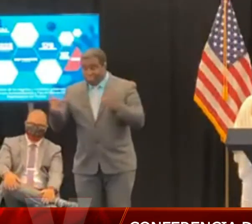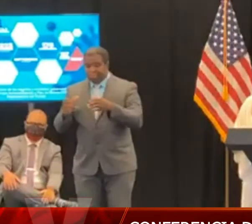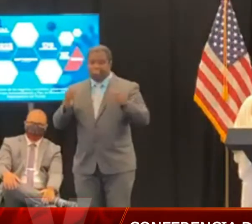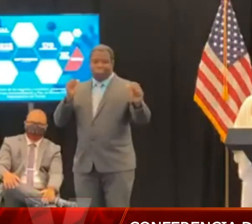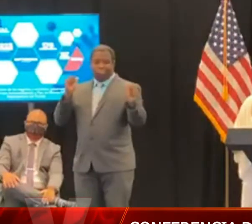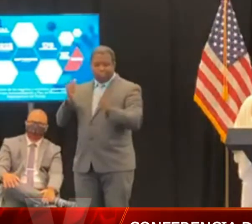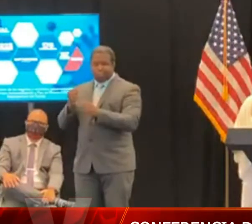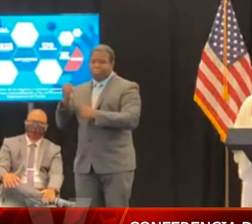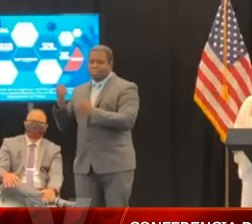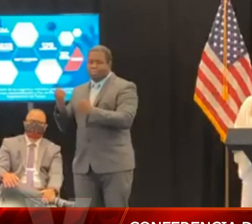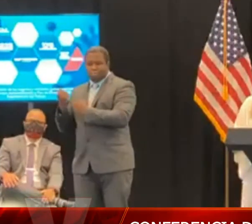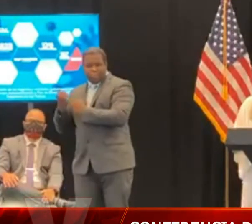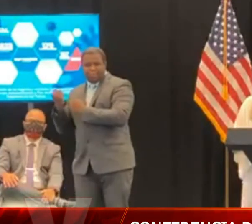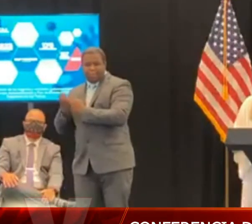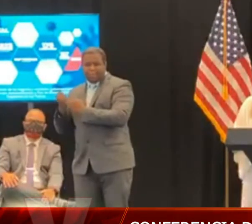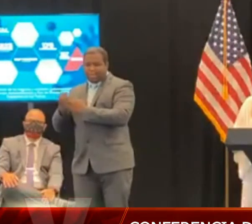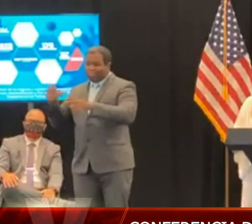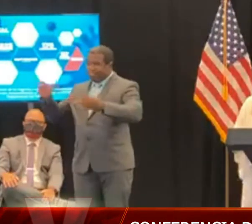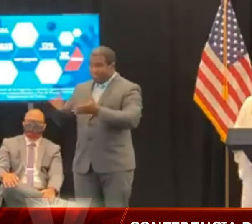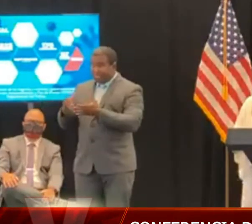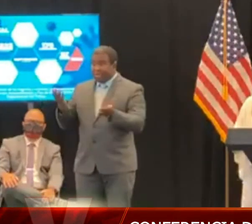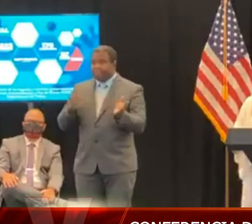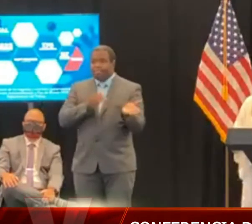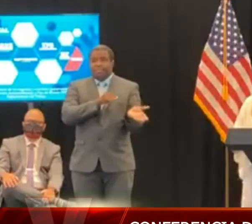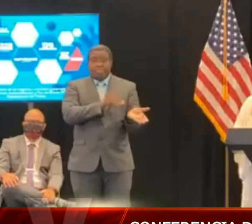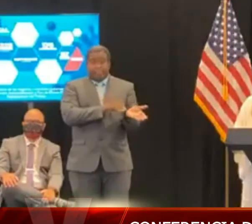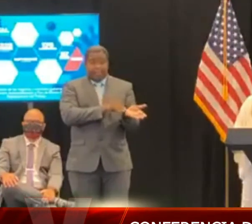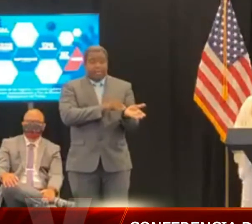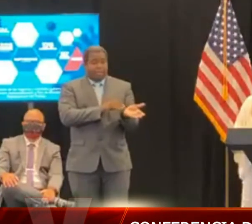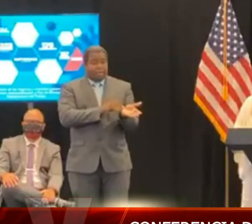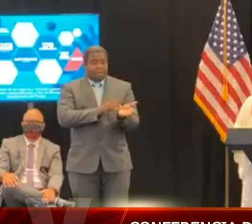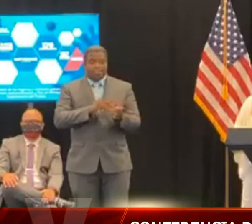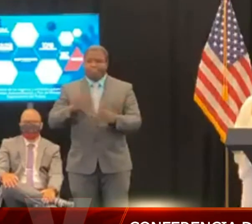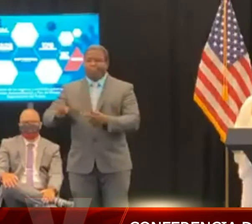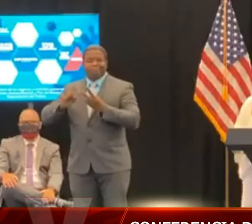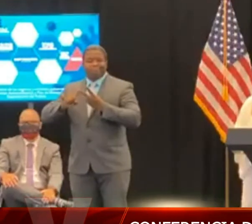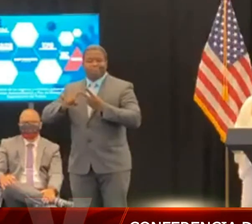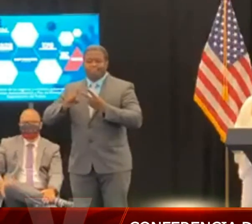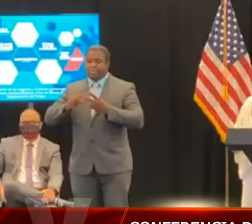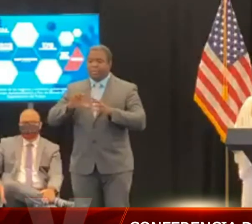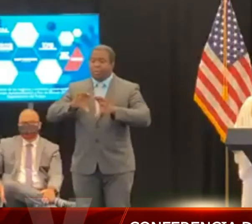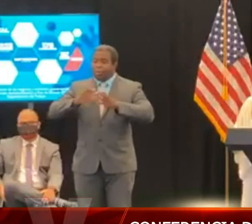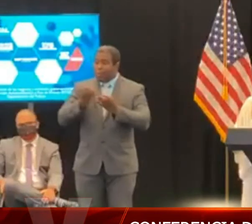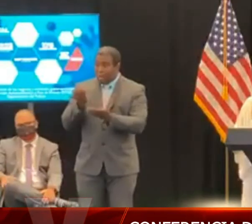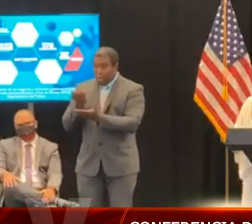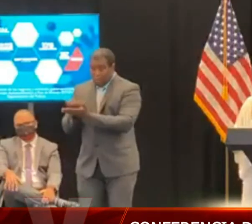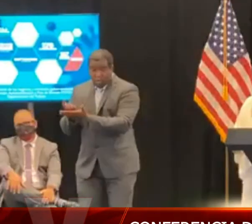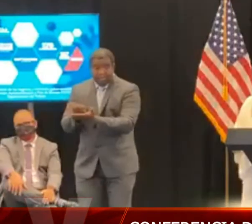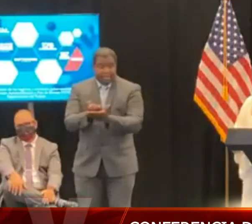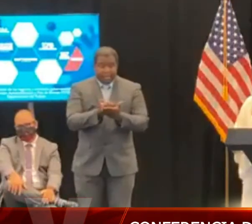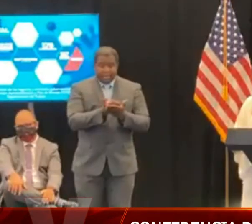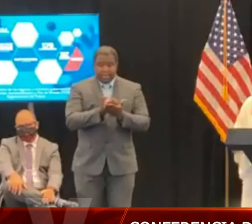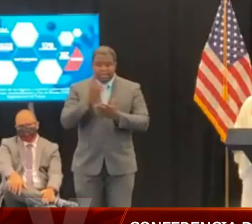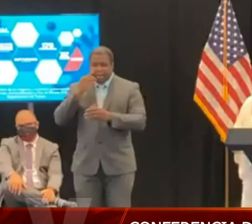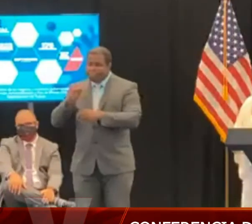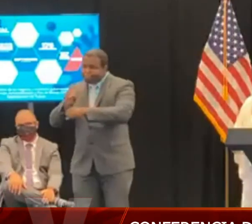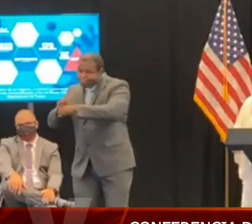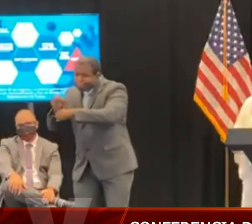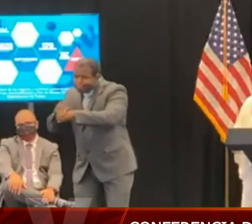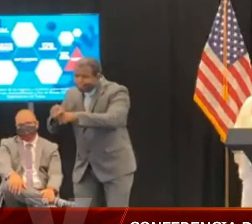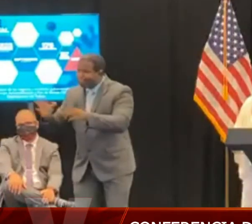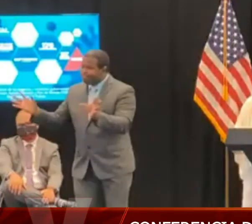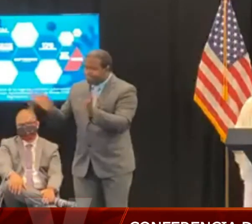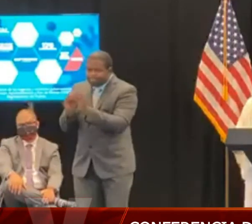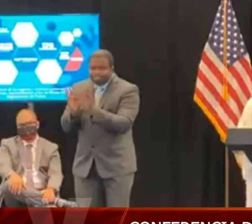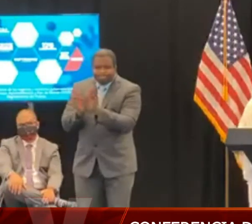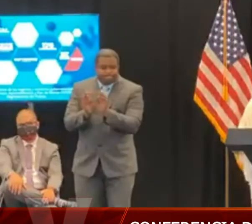tuvieron una función fundamental y continuarán asesorando al Departamento de Salud y al Departamento de